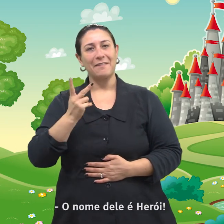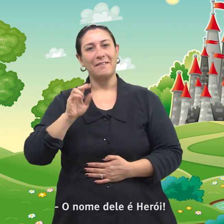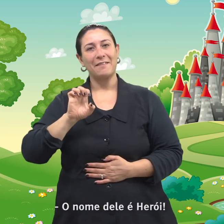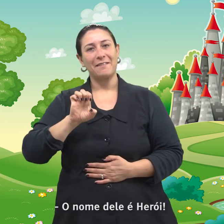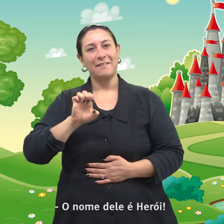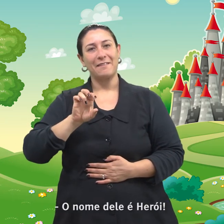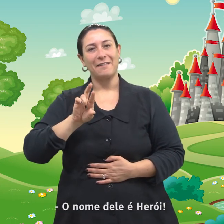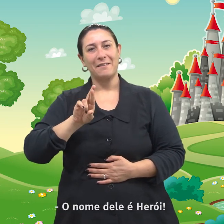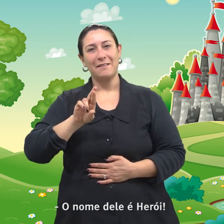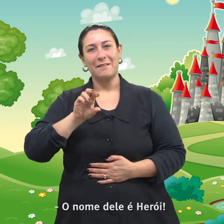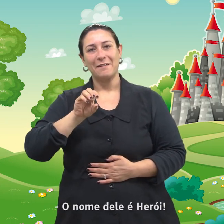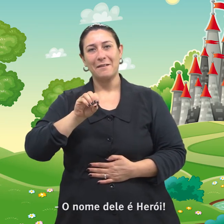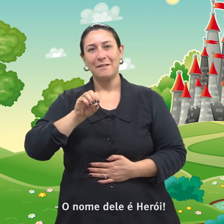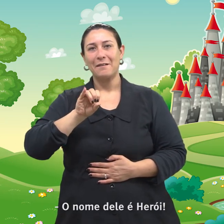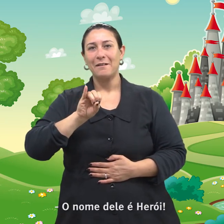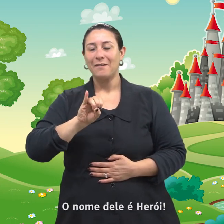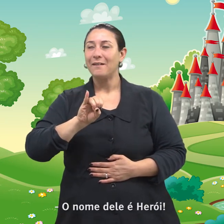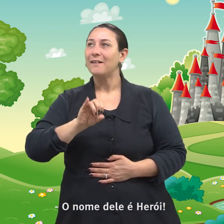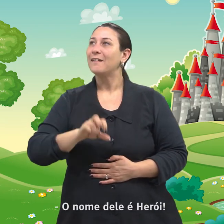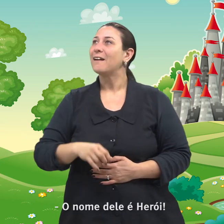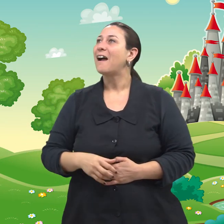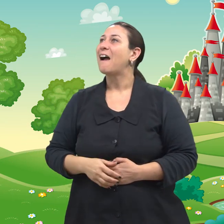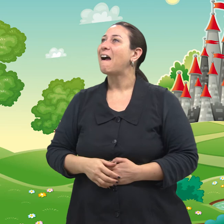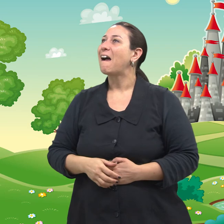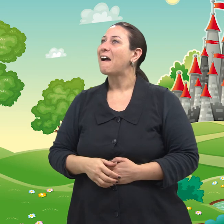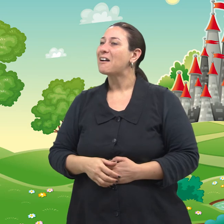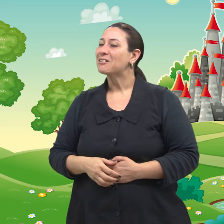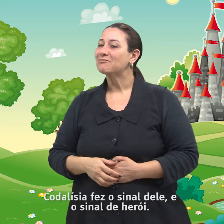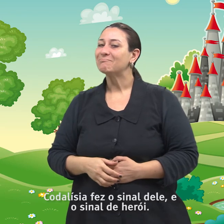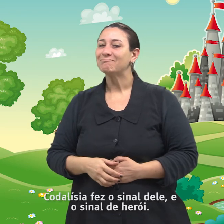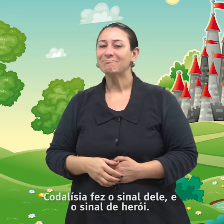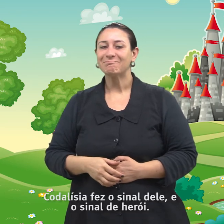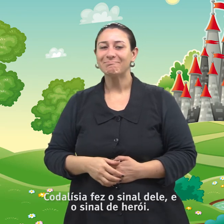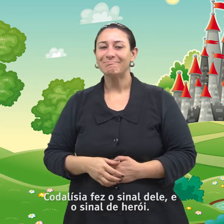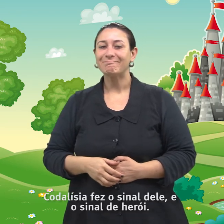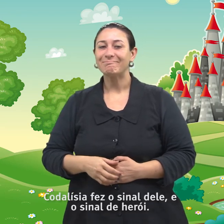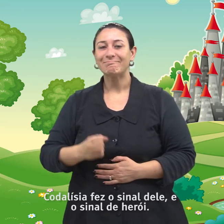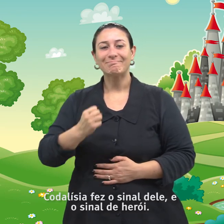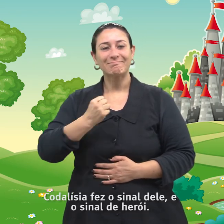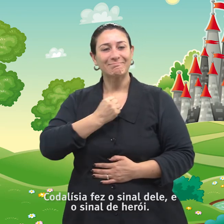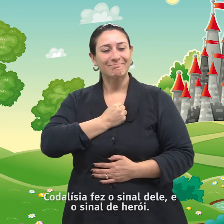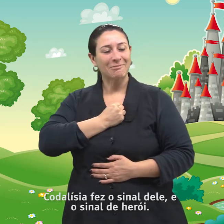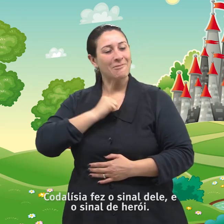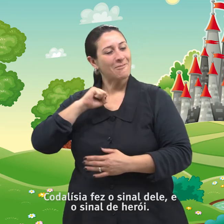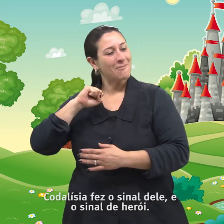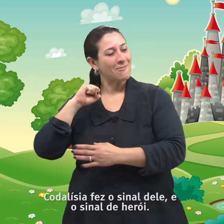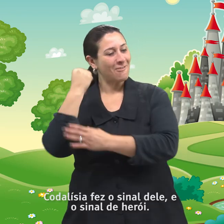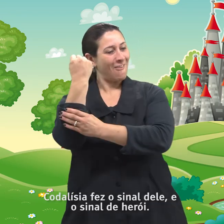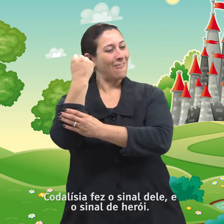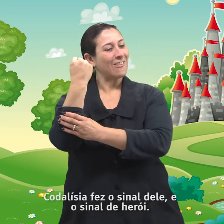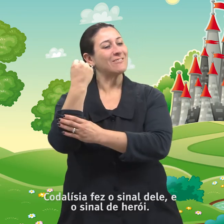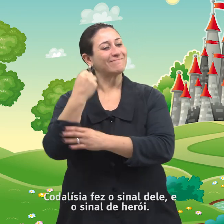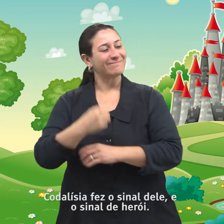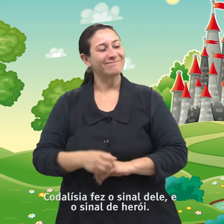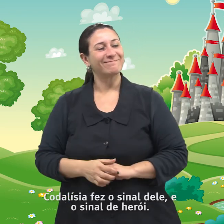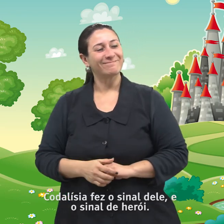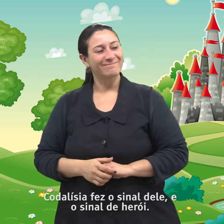nome dele é Herói. Codalísia fez o sinal dele e o sinal